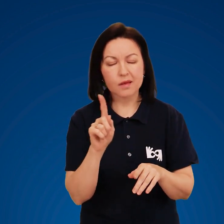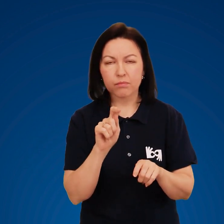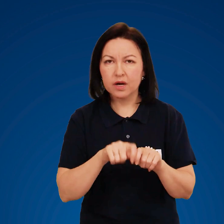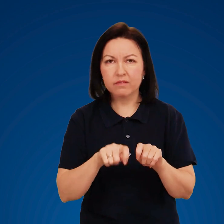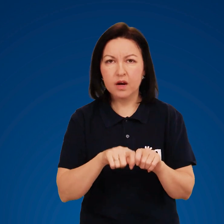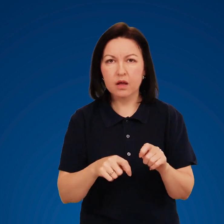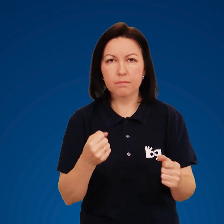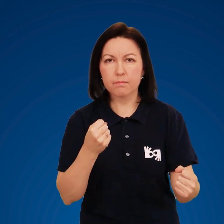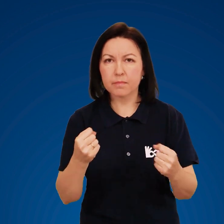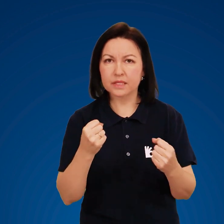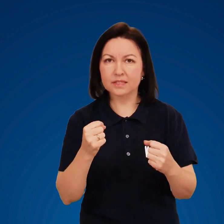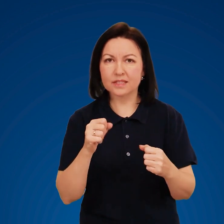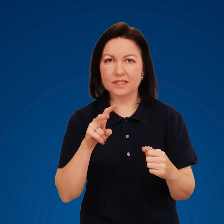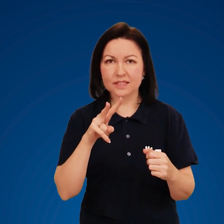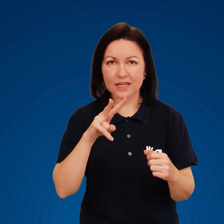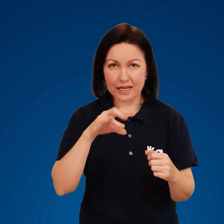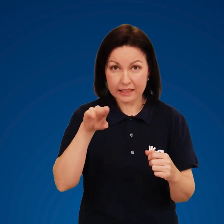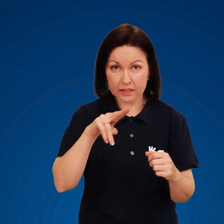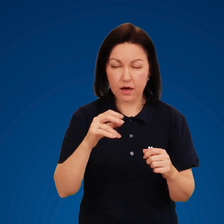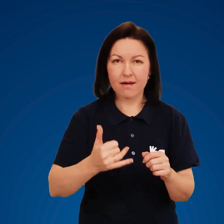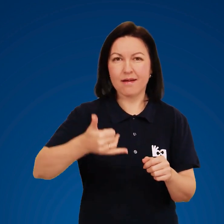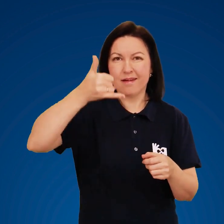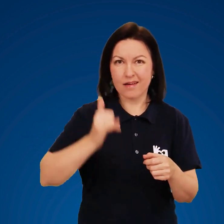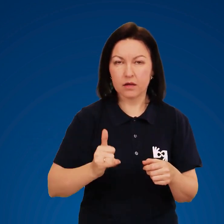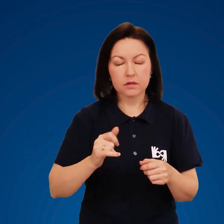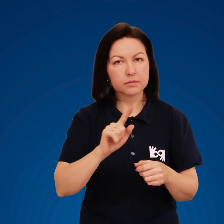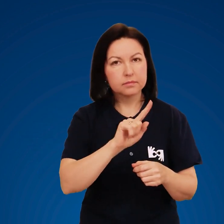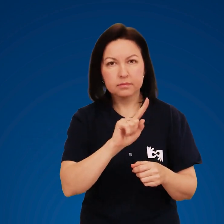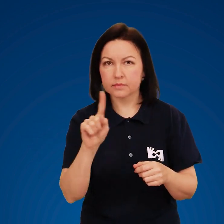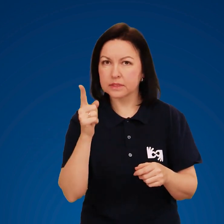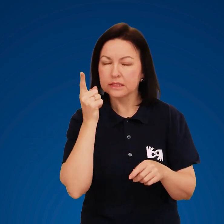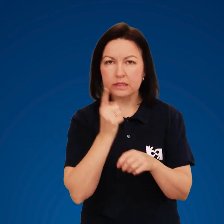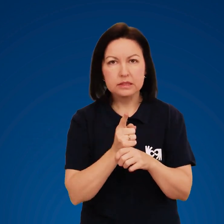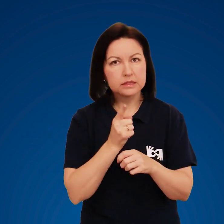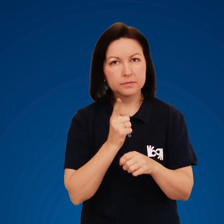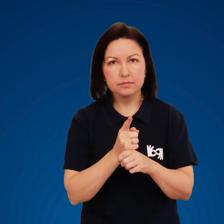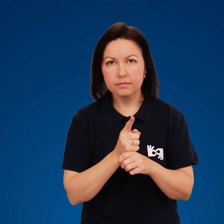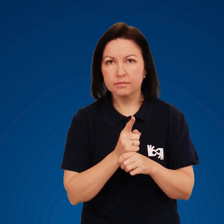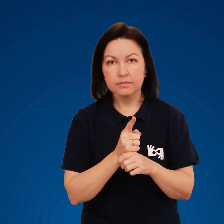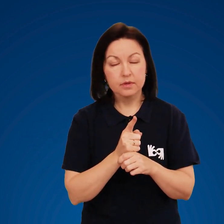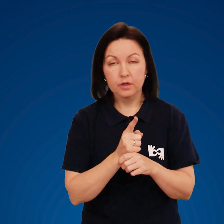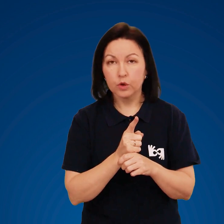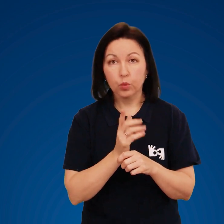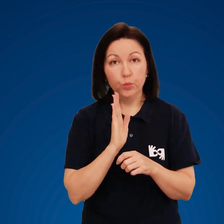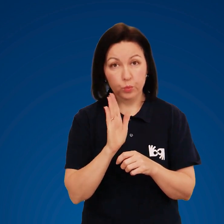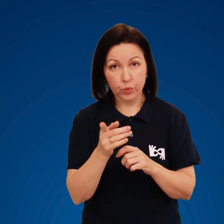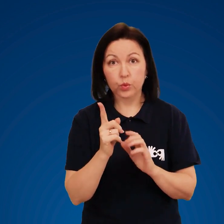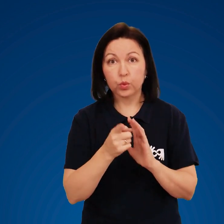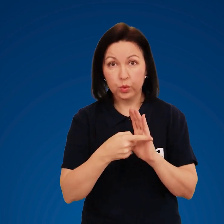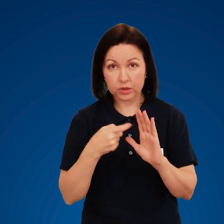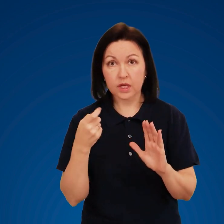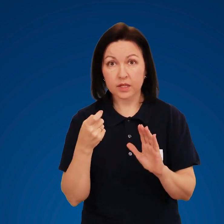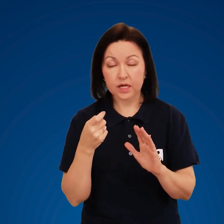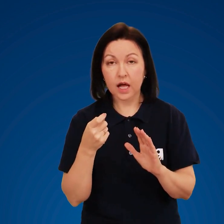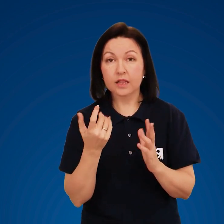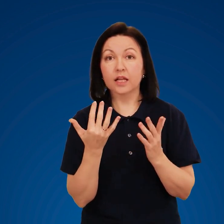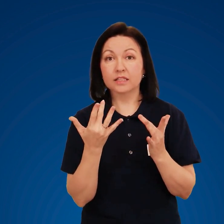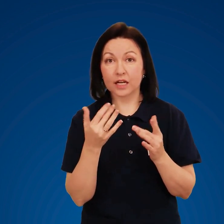Ні в якому разі не перевіряйте міцність льоду ударом ноги. Інакше вам доведеться з